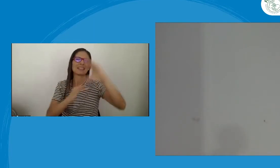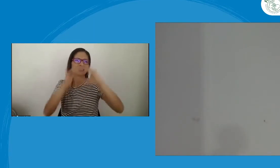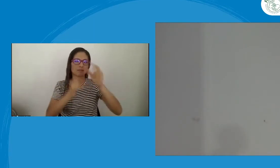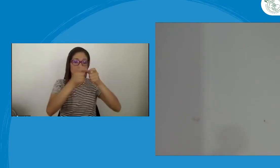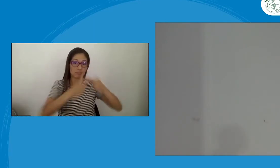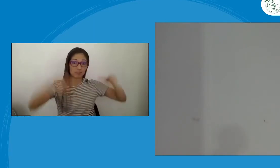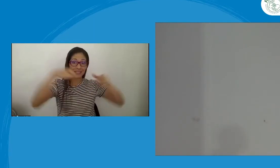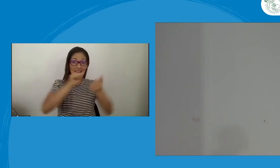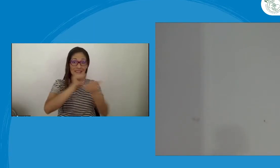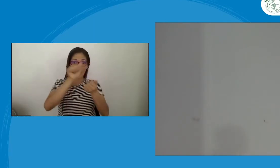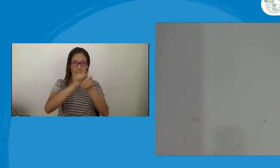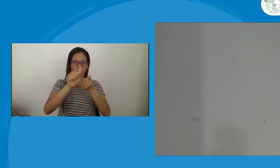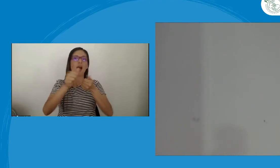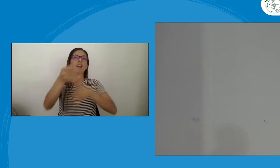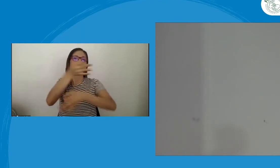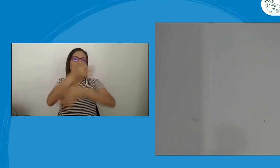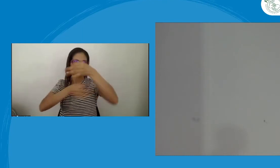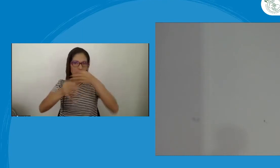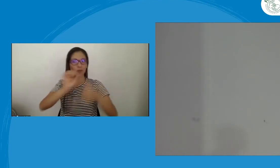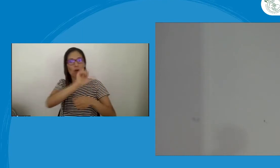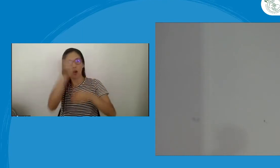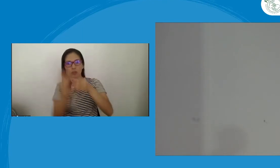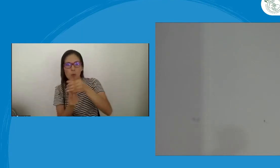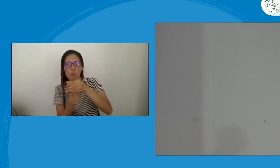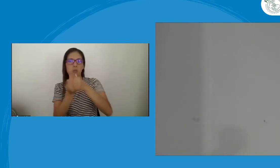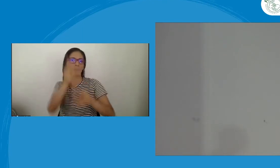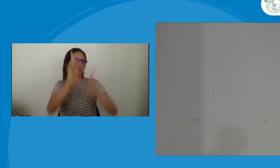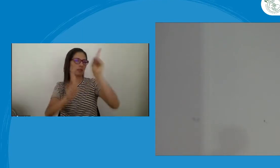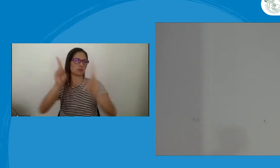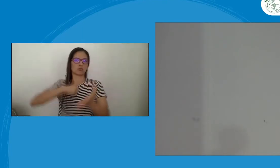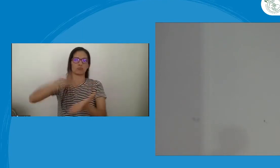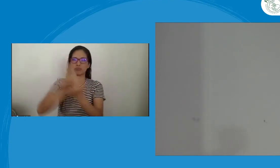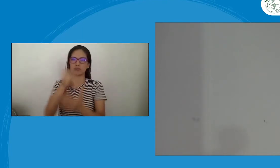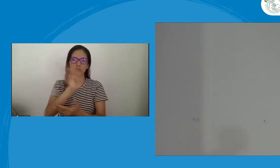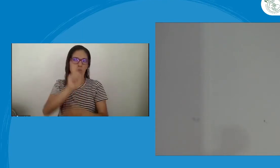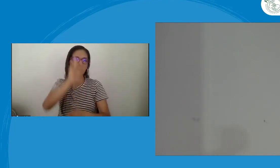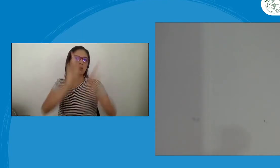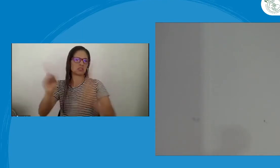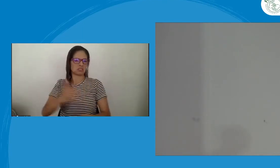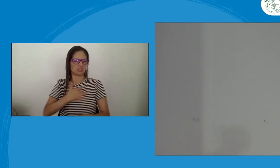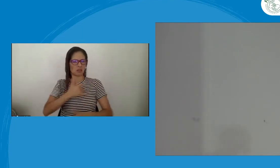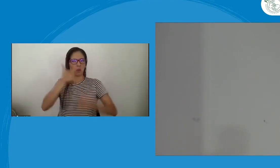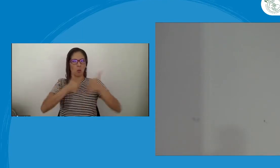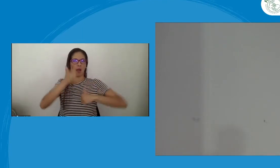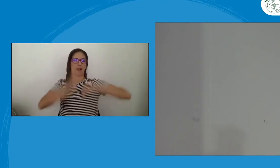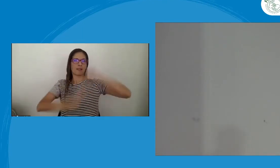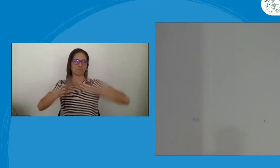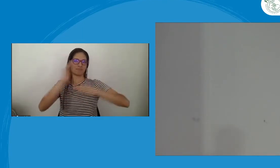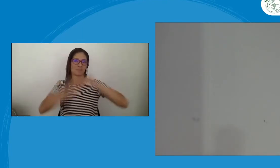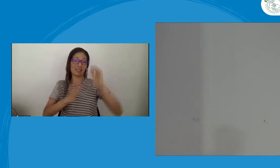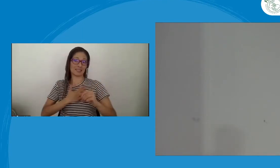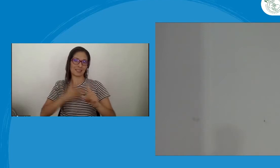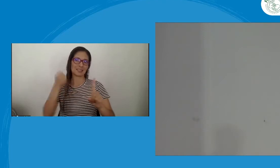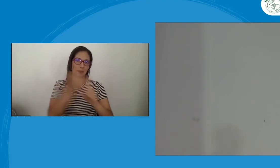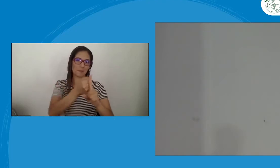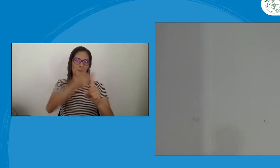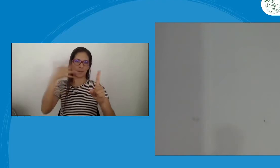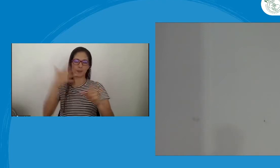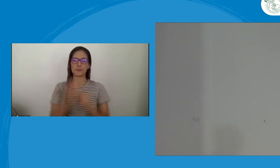es muchísimo. Igual las toallas que son lavables, también que cada una pues decida